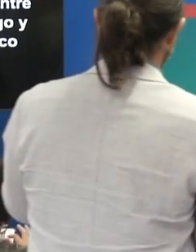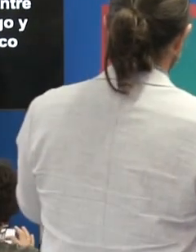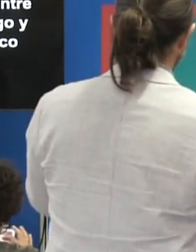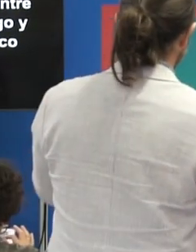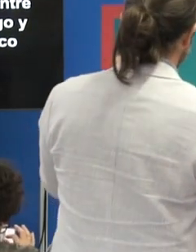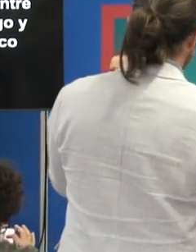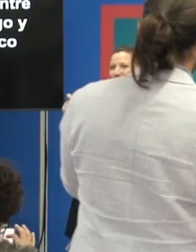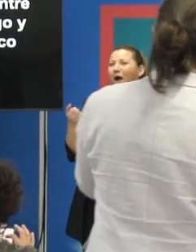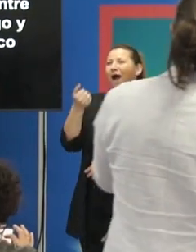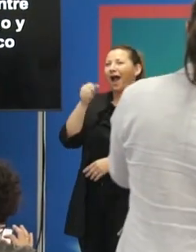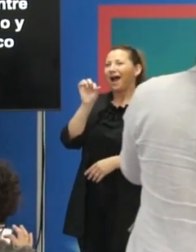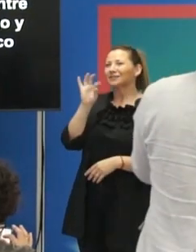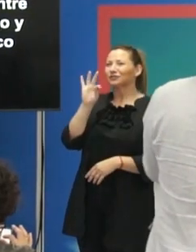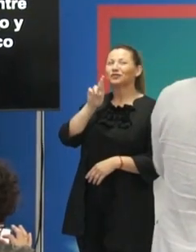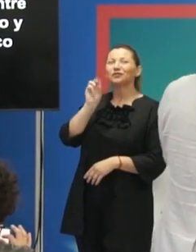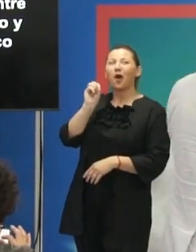austrolopitecus.